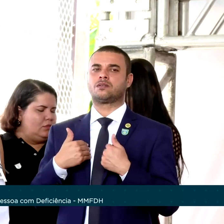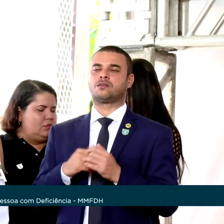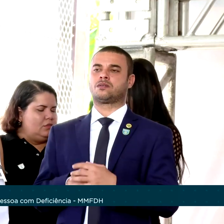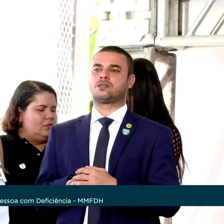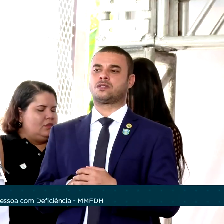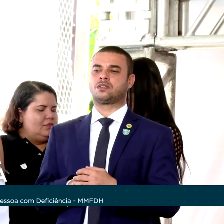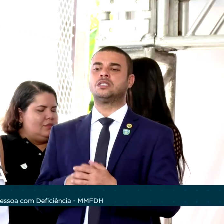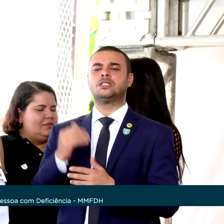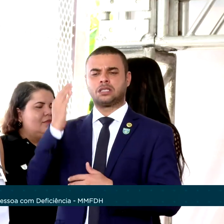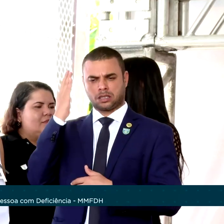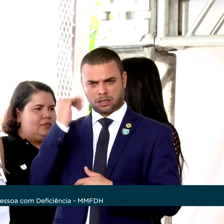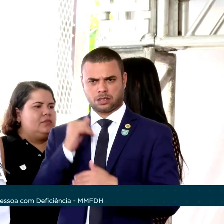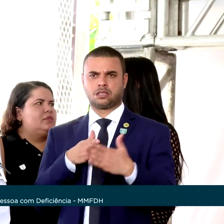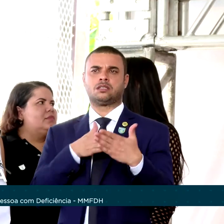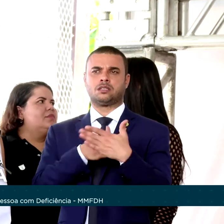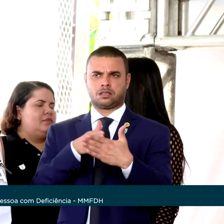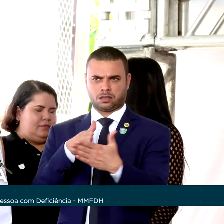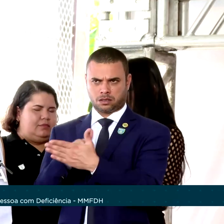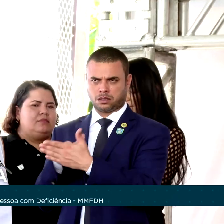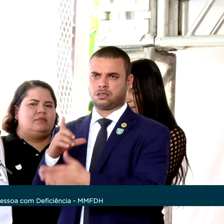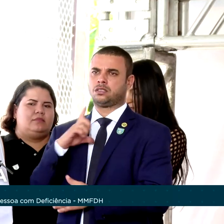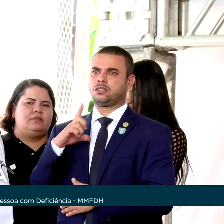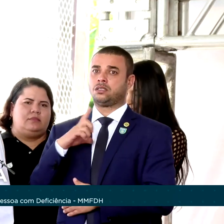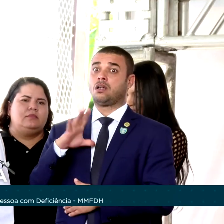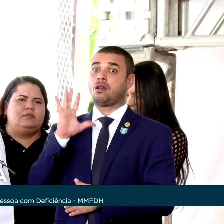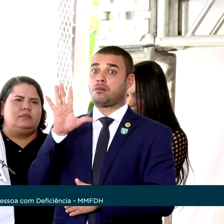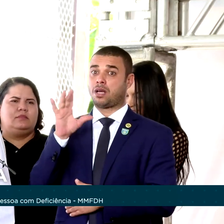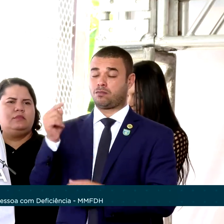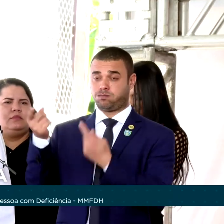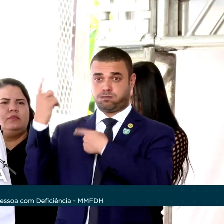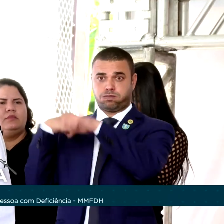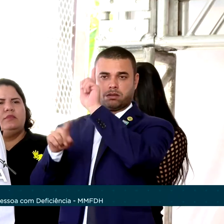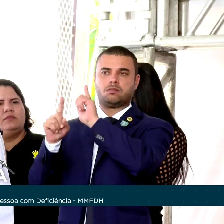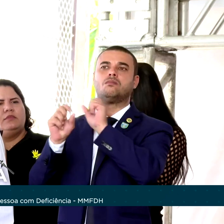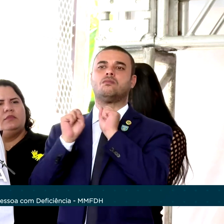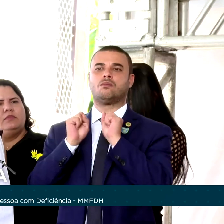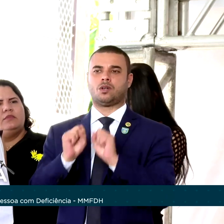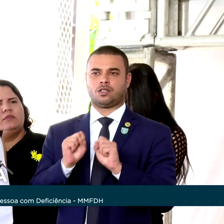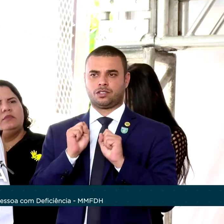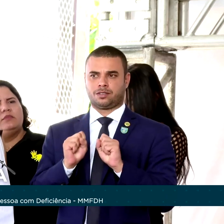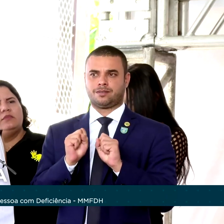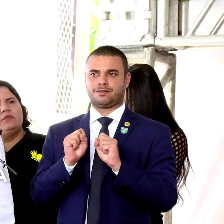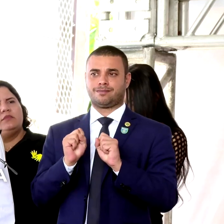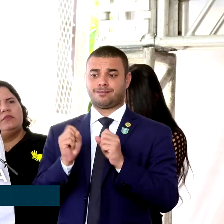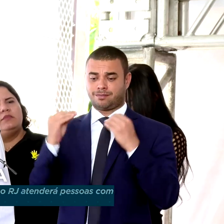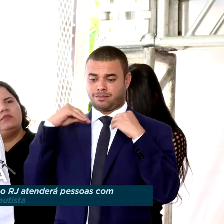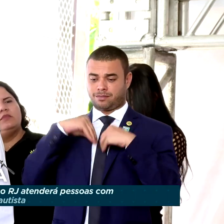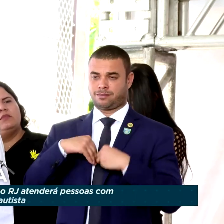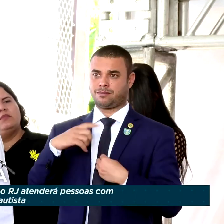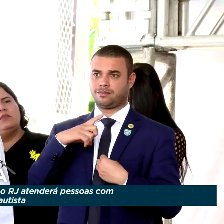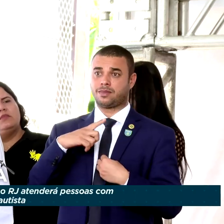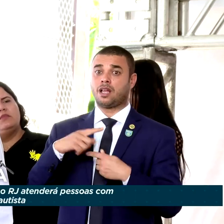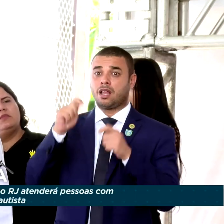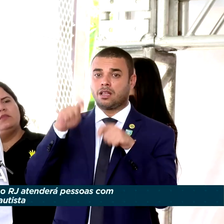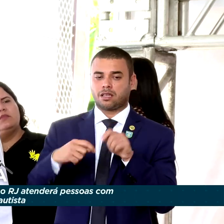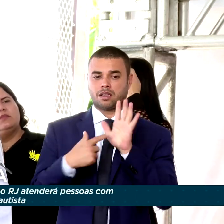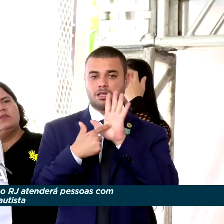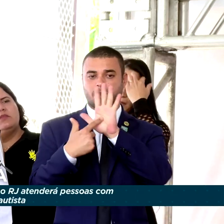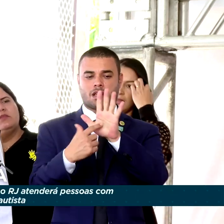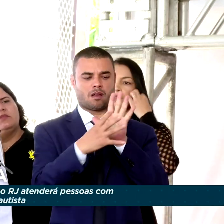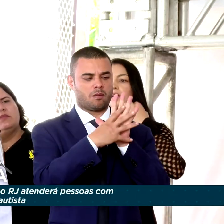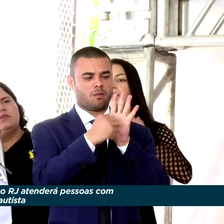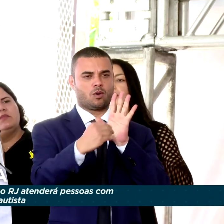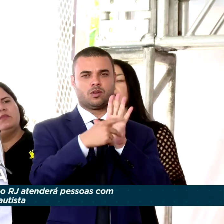das suas limitações, grandes potencialidades que podem servir de incentivo a outras